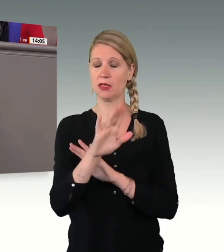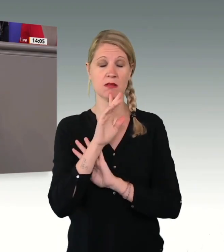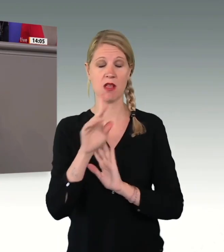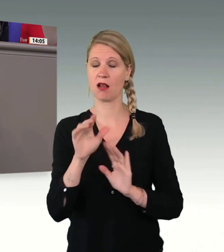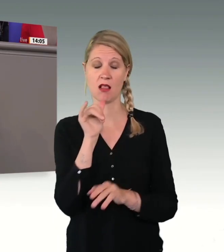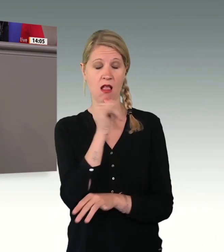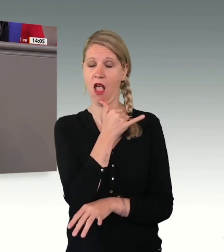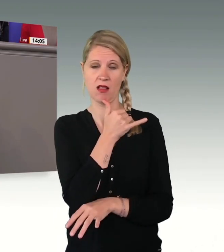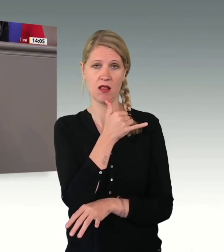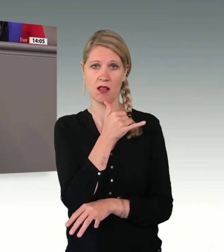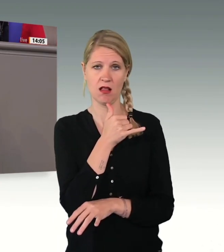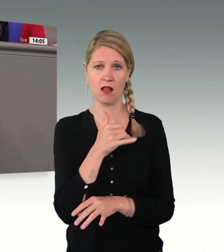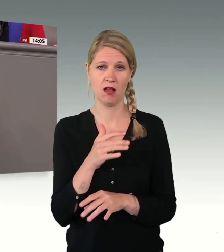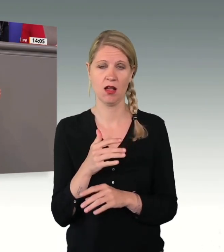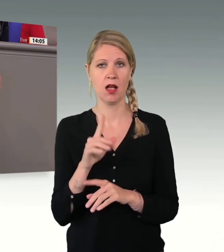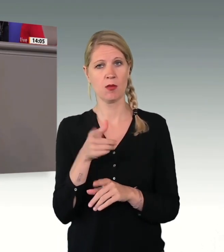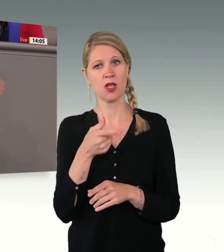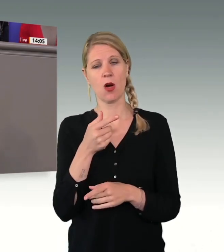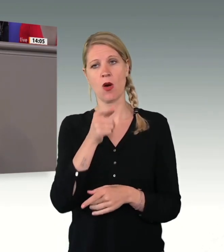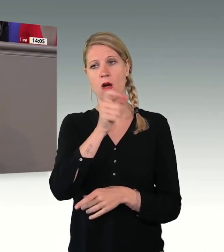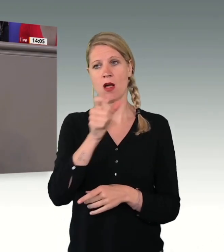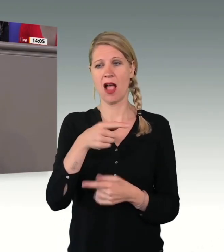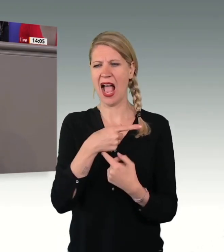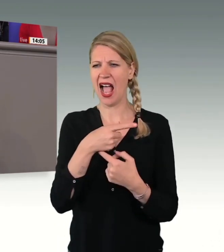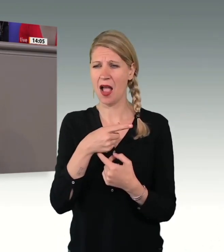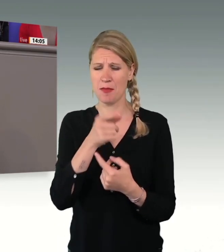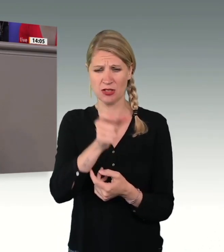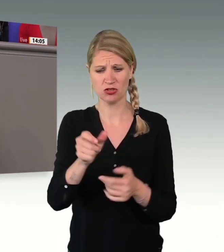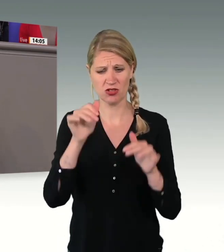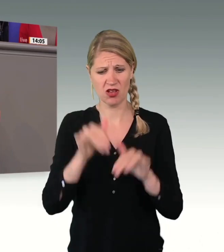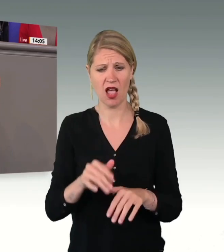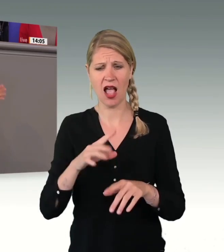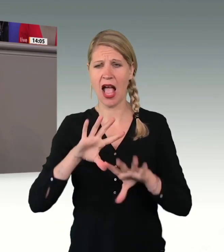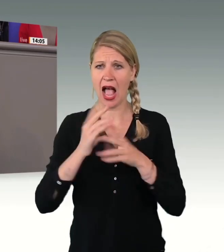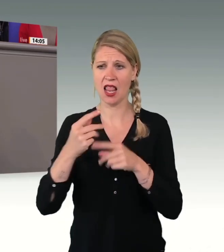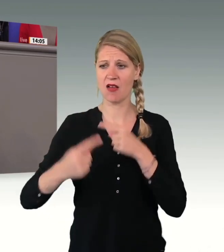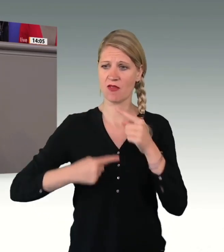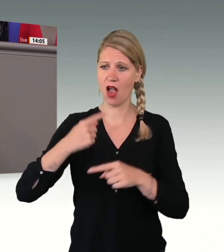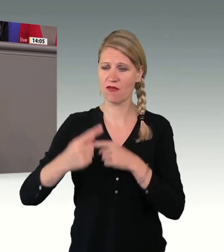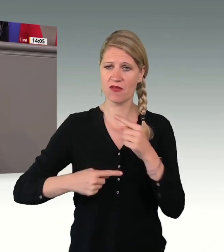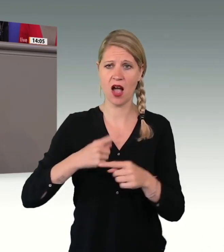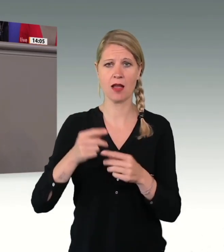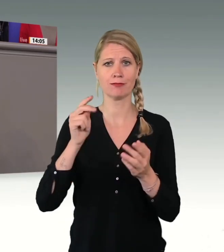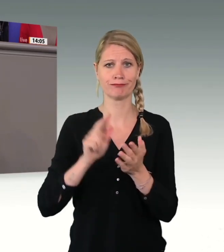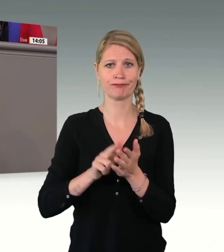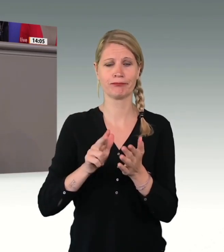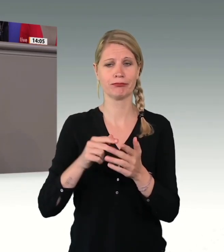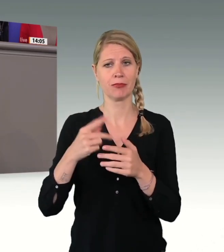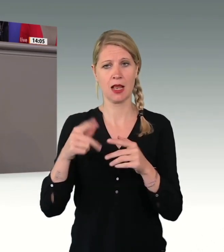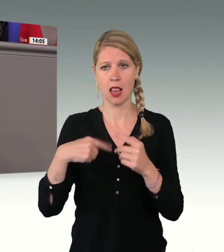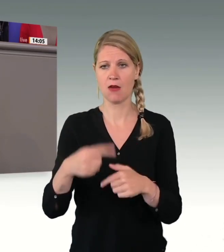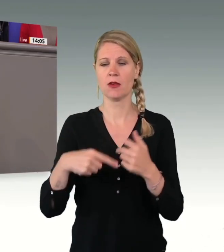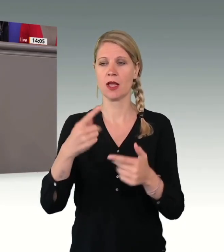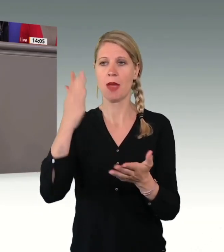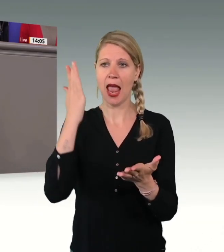Frage geben müssen, was machen wir mit den Menschen, die alle Verfahren durchlaufen haben und wo am Ende des Verfahrens das Ergebnis steht, die müssen